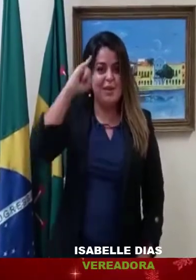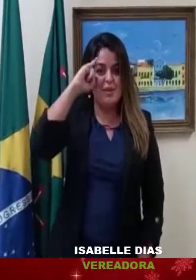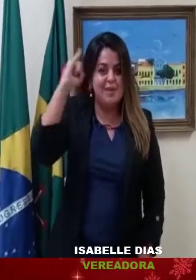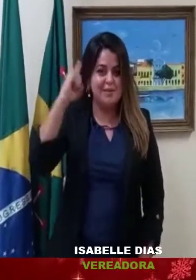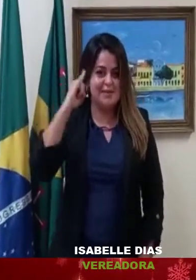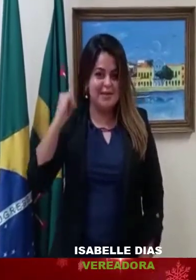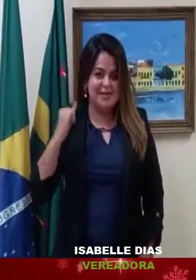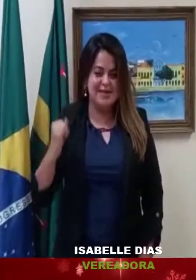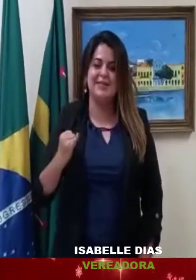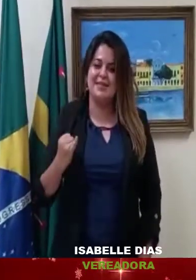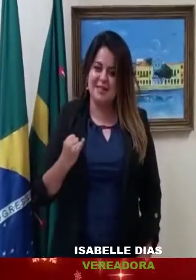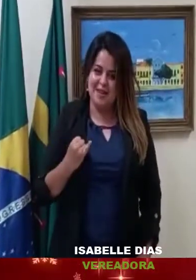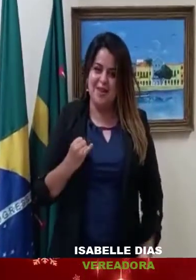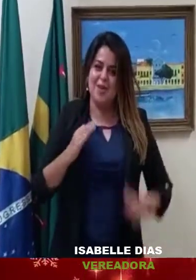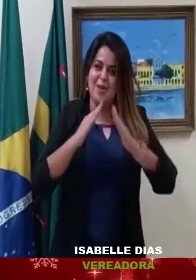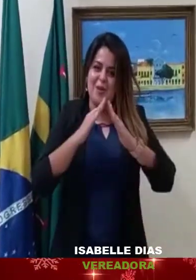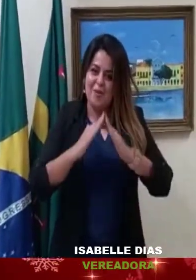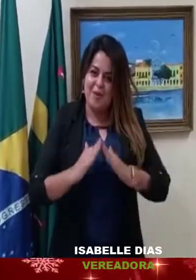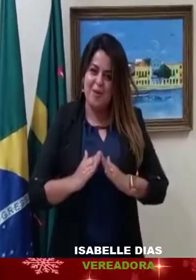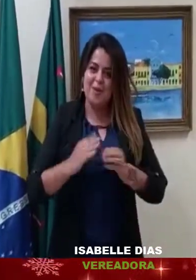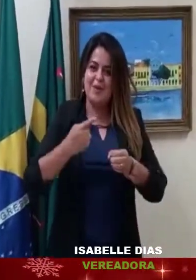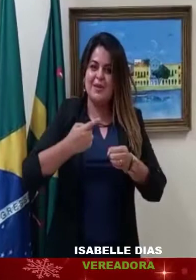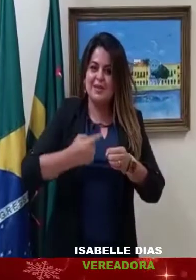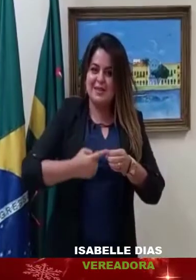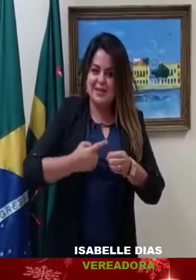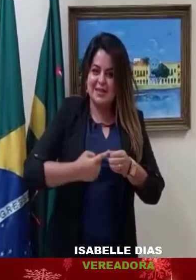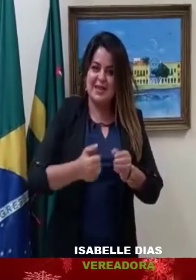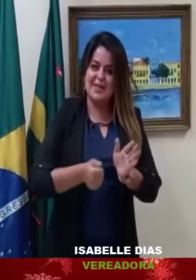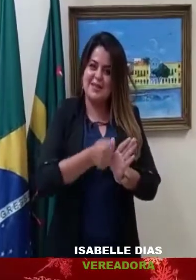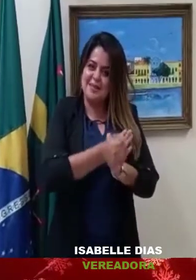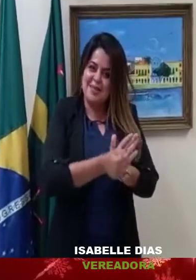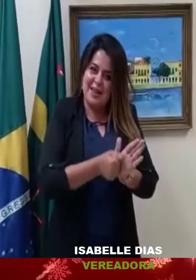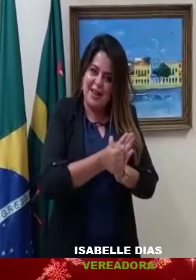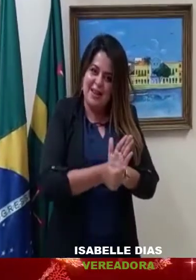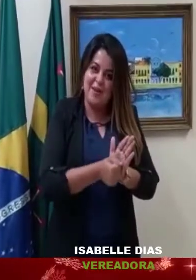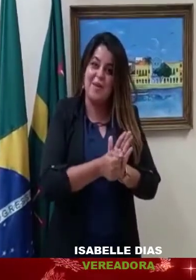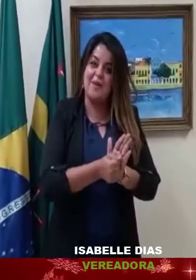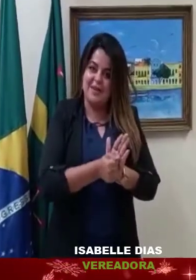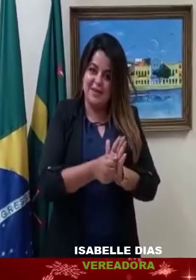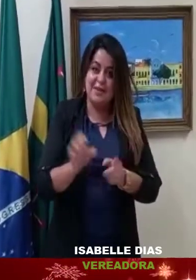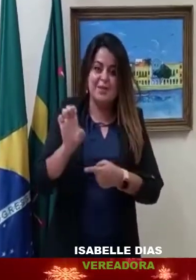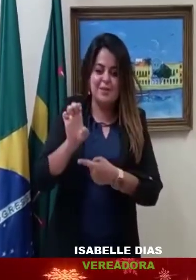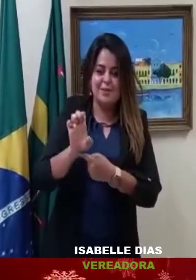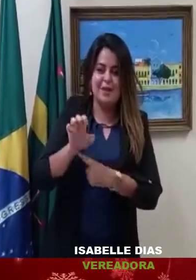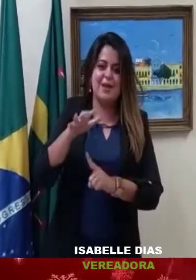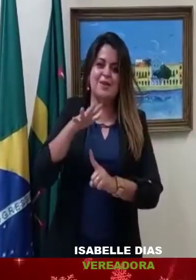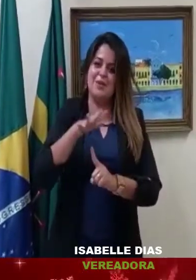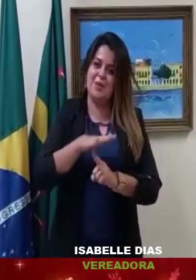sinal em Libras. Moro na cidade de Paranaguá, estado do Paraná.